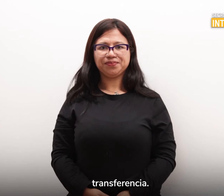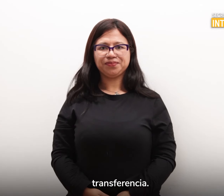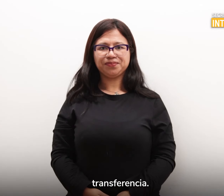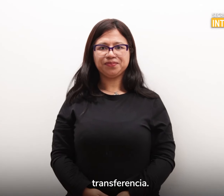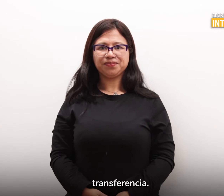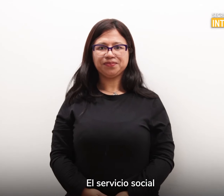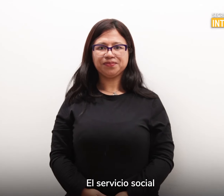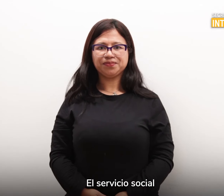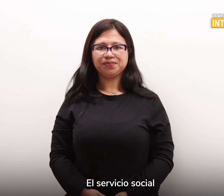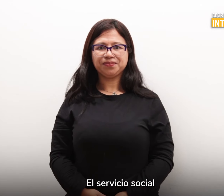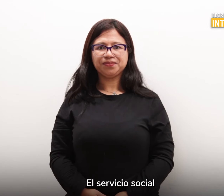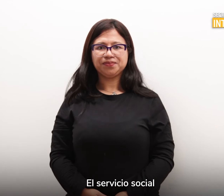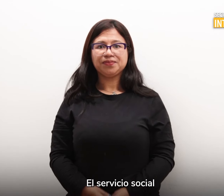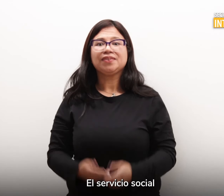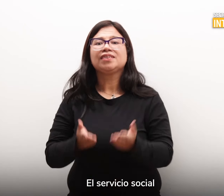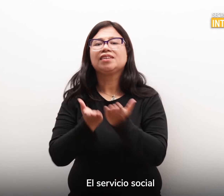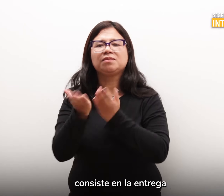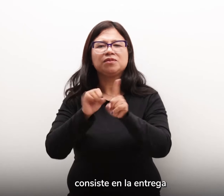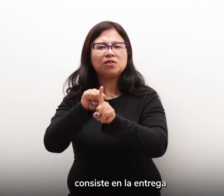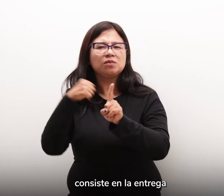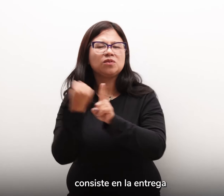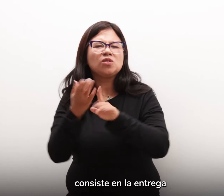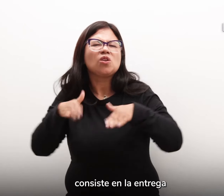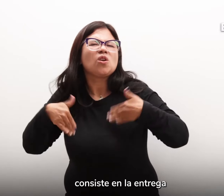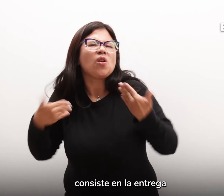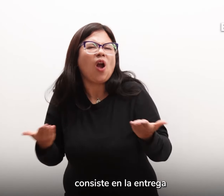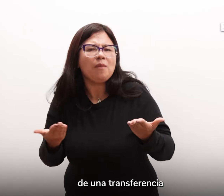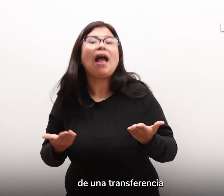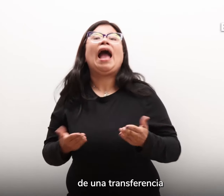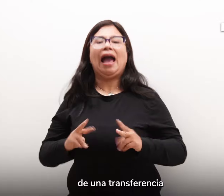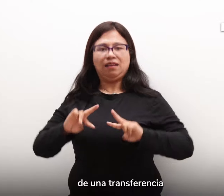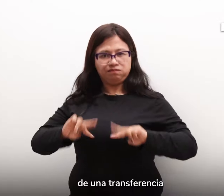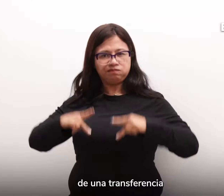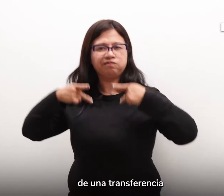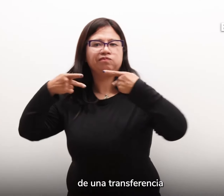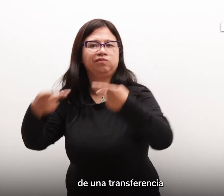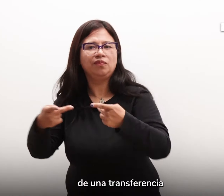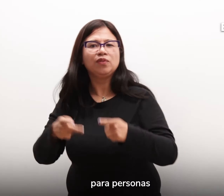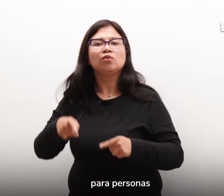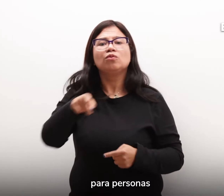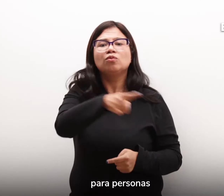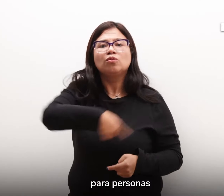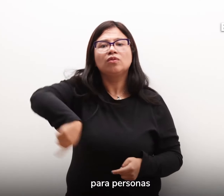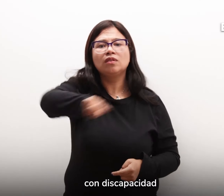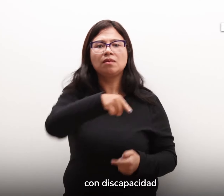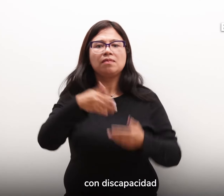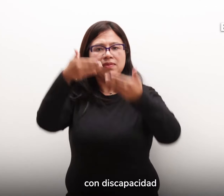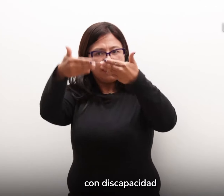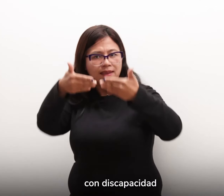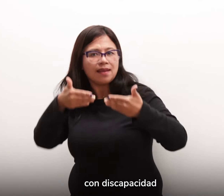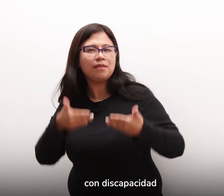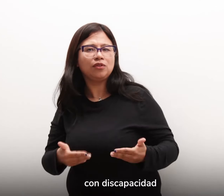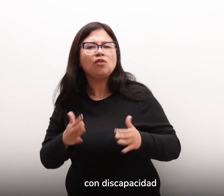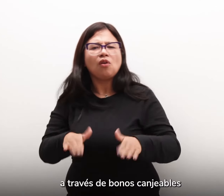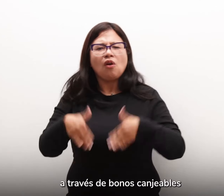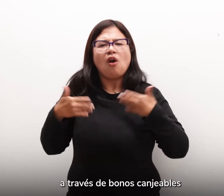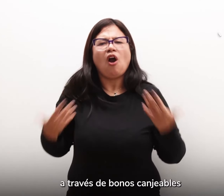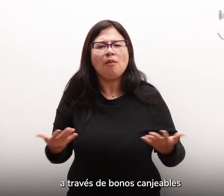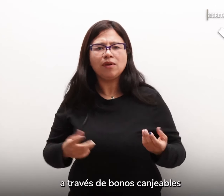4. El Servicio Social consiste en la entrega de una transferencia para personas con discapacidad a través de